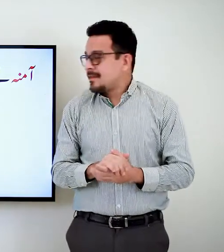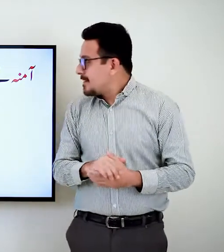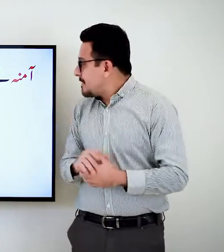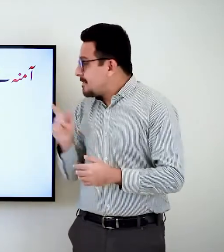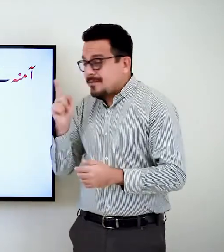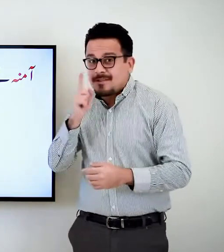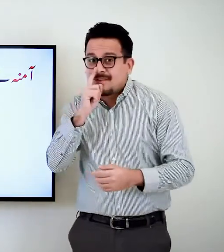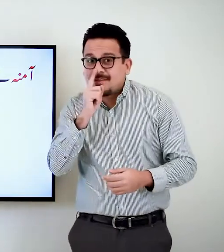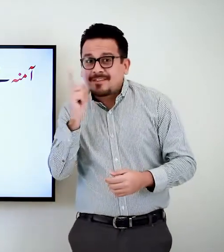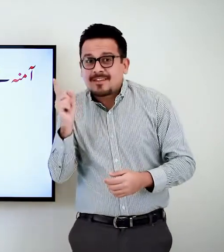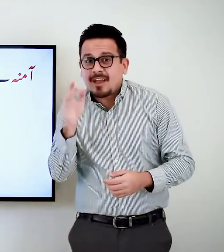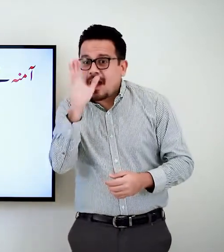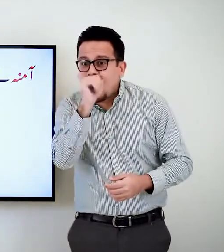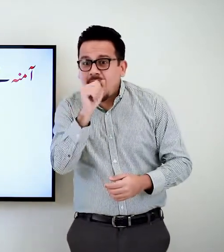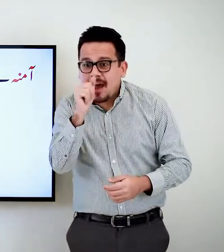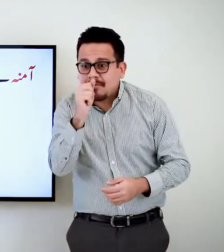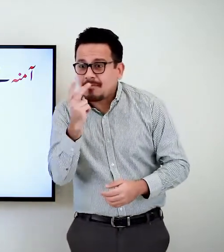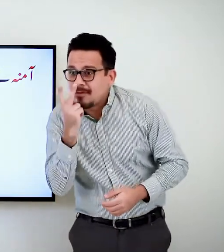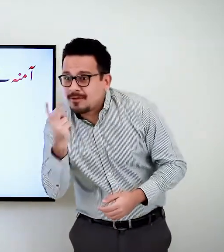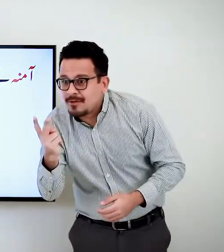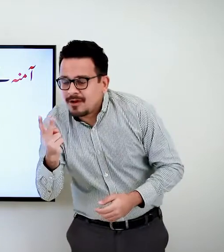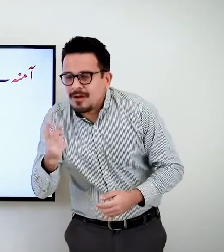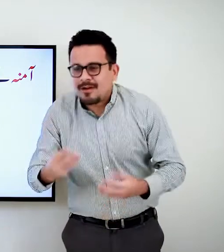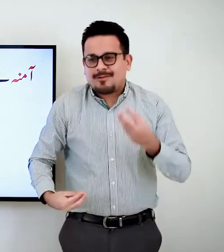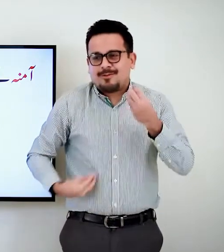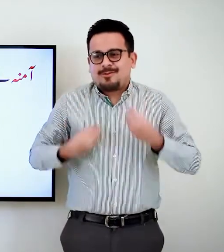आम ना ने जब आम देखे तो वो बहुत खुश हुई